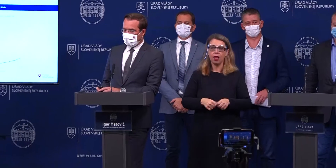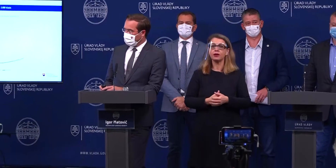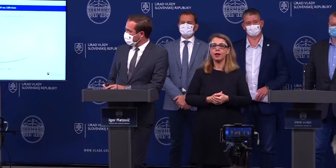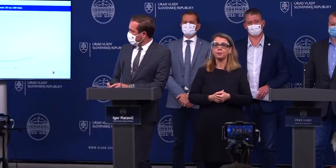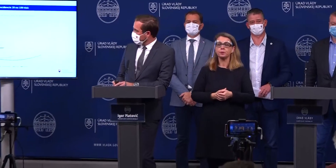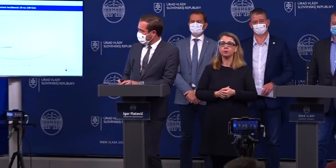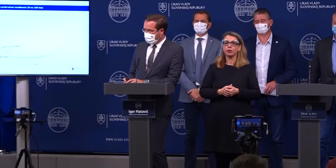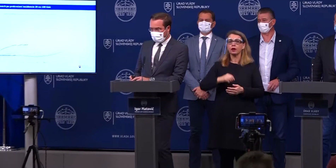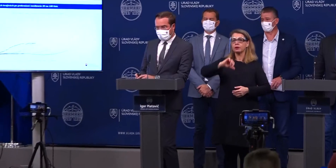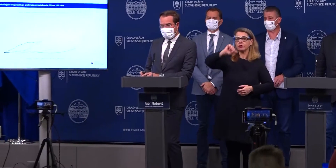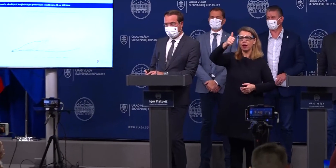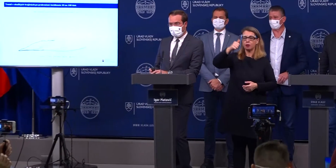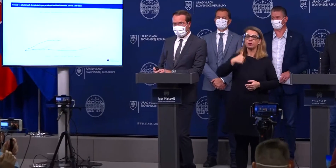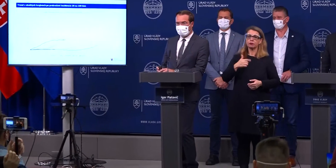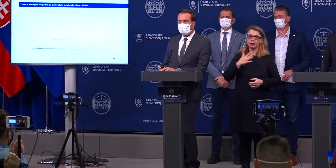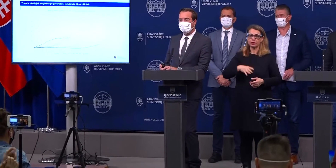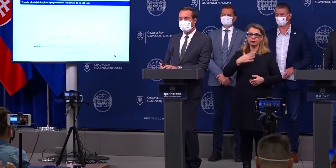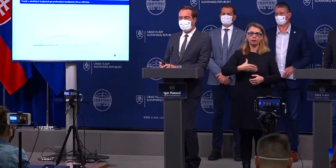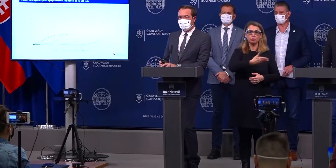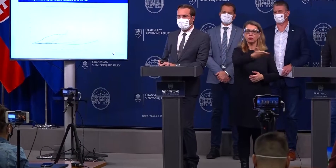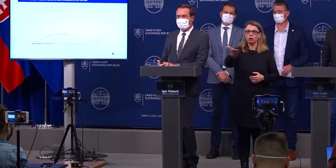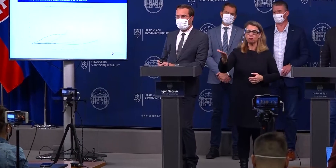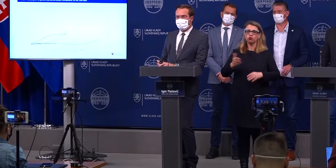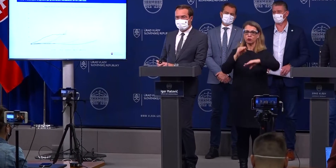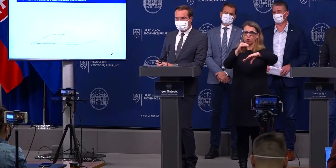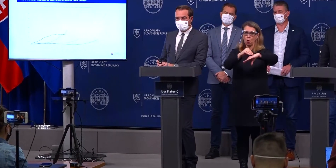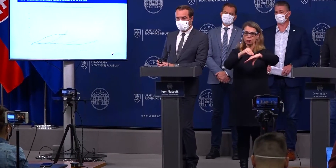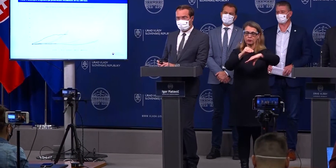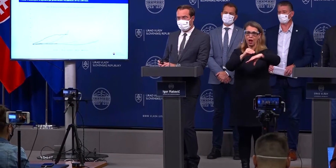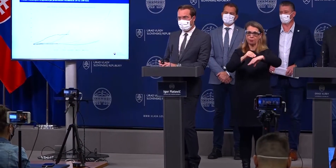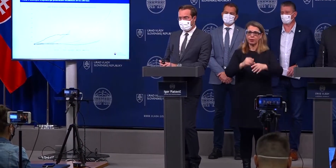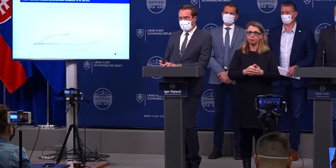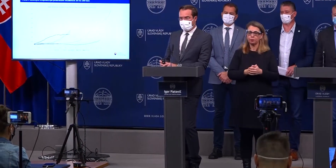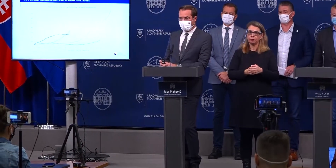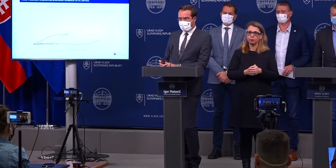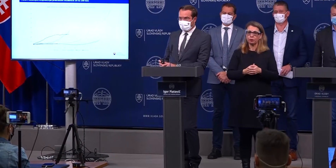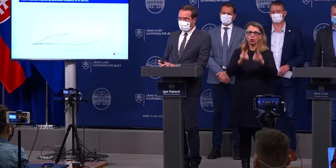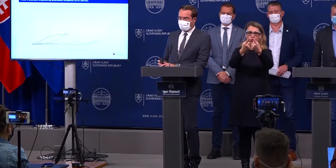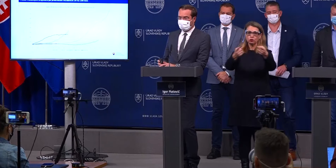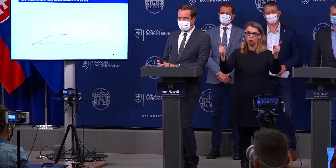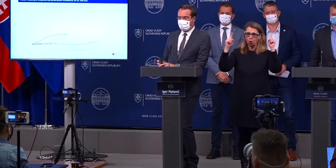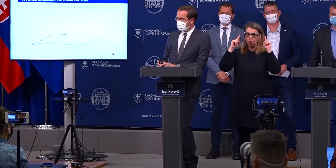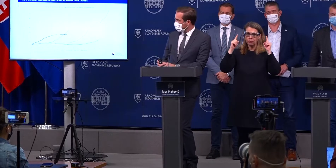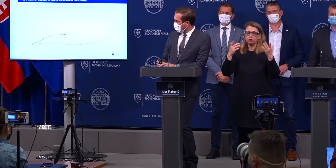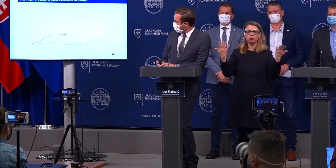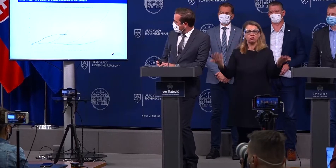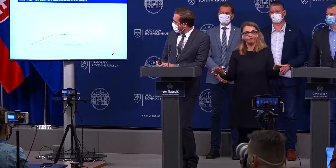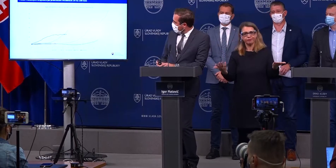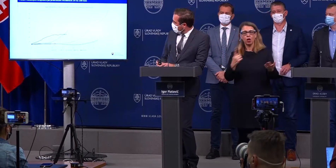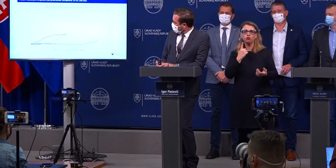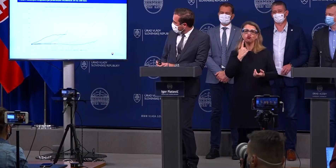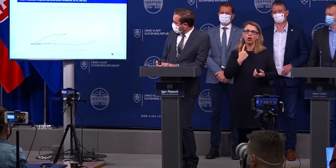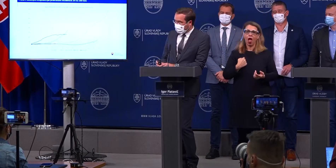Predtým však dovolte, aby som vám oznámil, že Slovensko sa žiaľ vydalo Českou cestou.